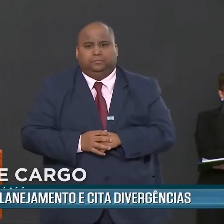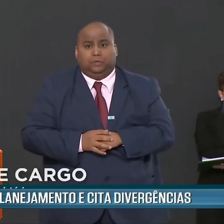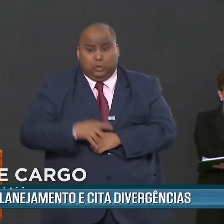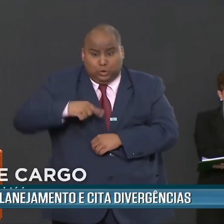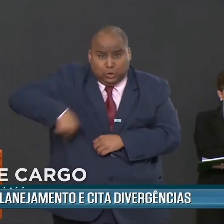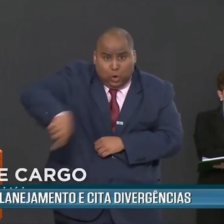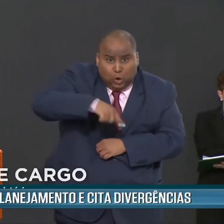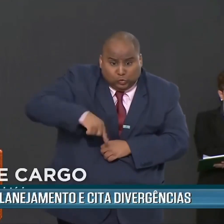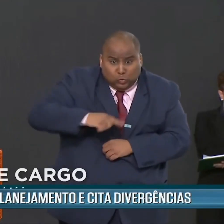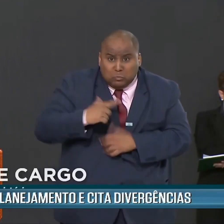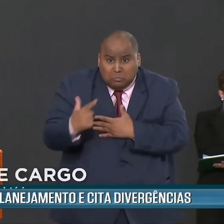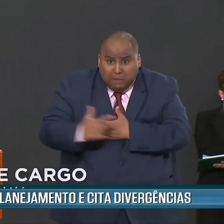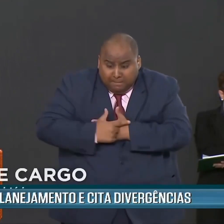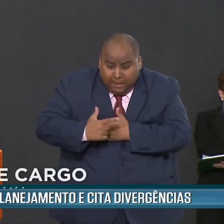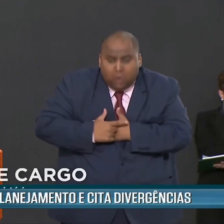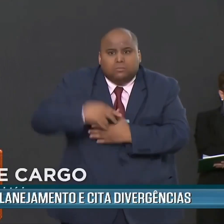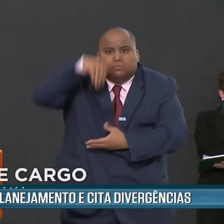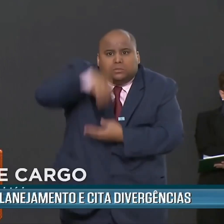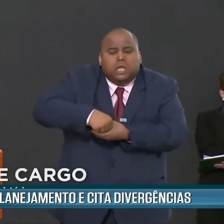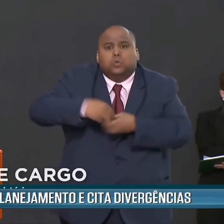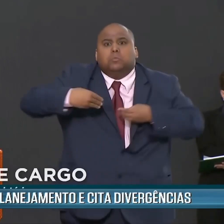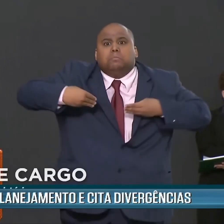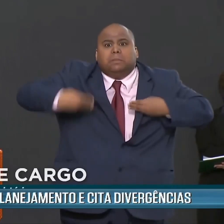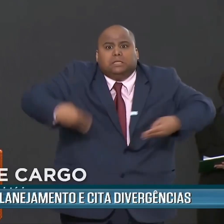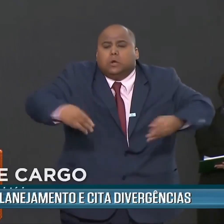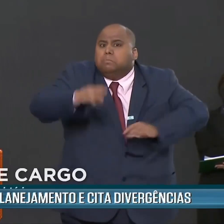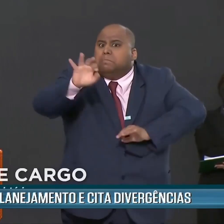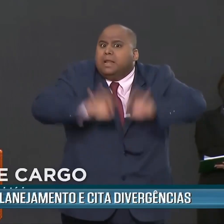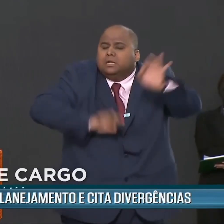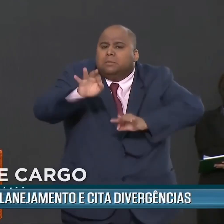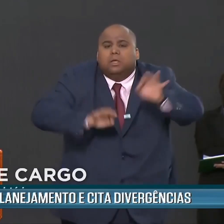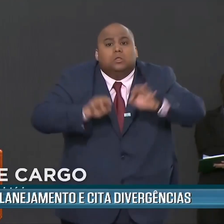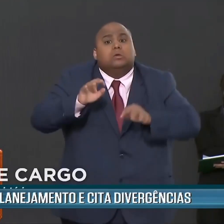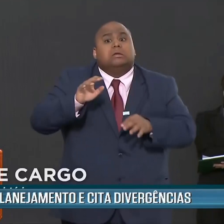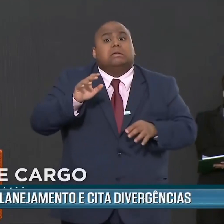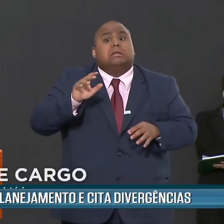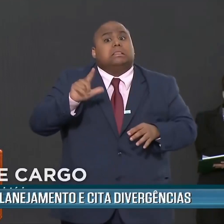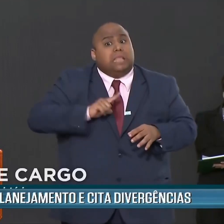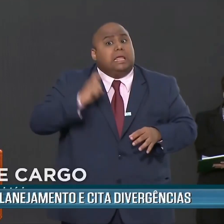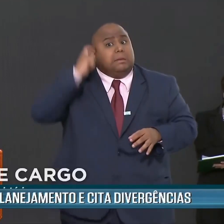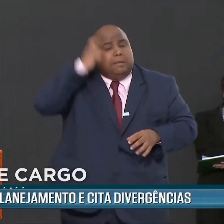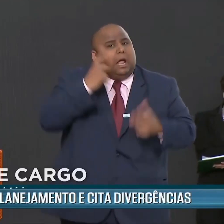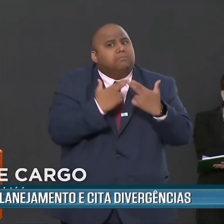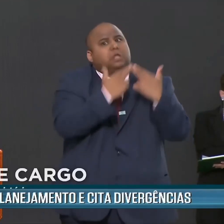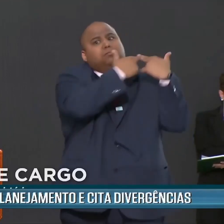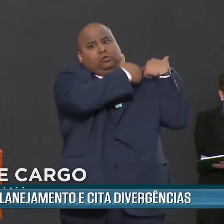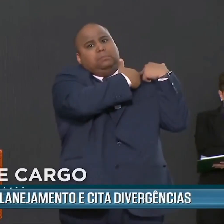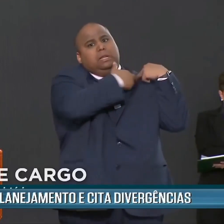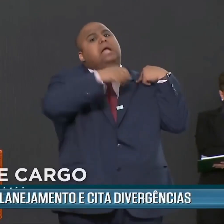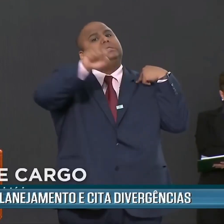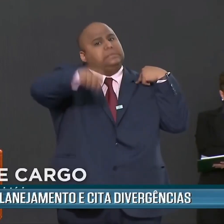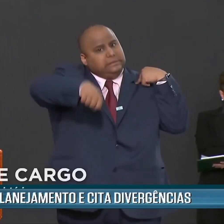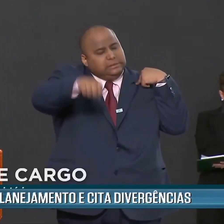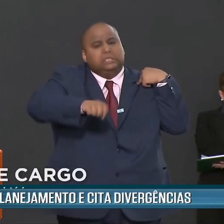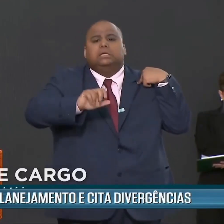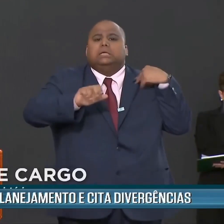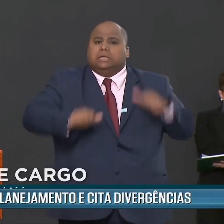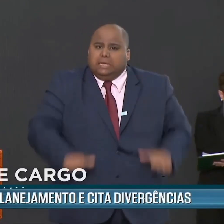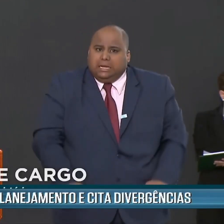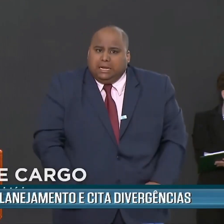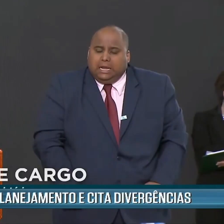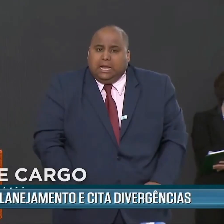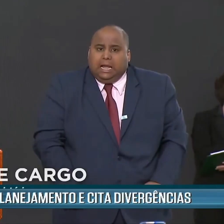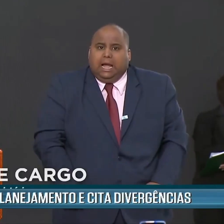O nosso papel no Ministério do Planejamento, sem descuidar em nenhum momento da responsabilidade fiscal, dos gastos